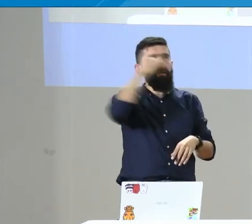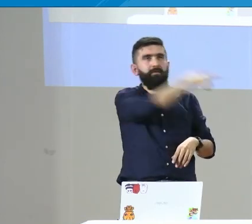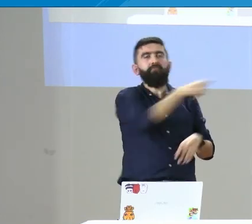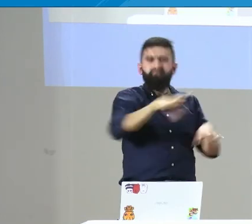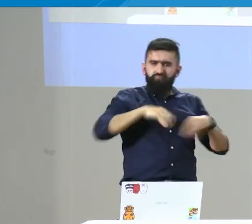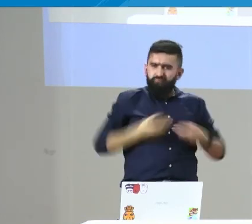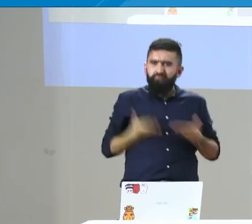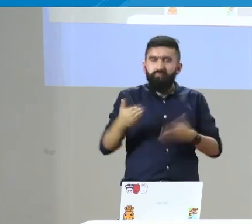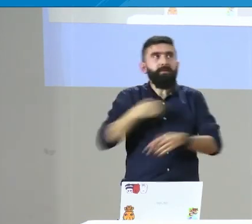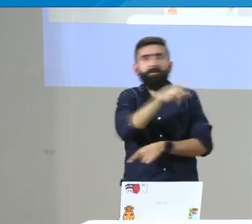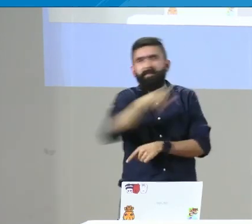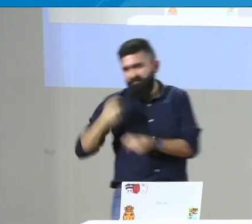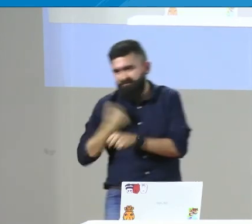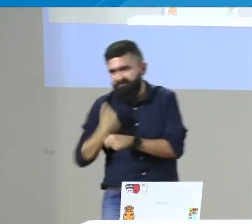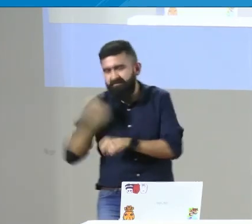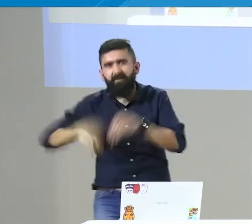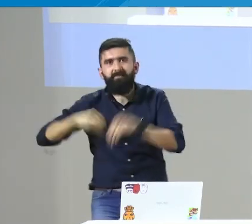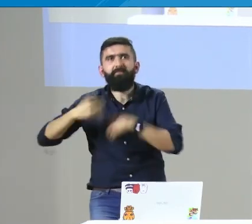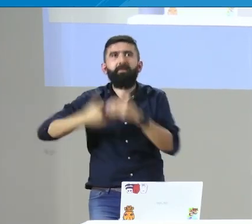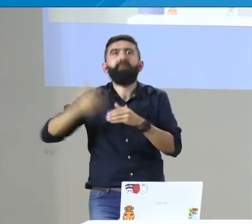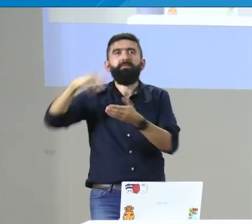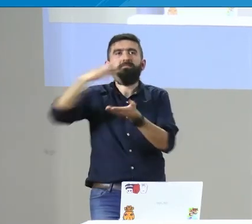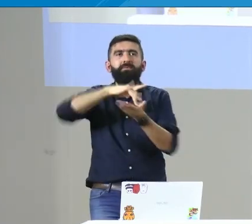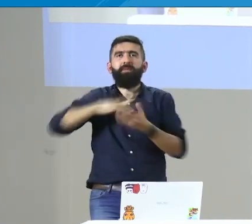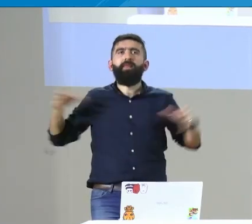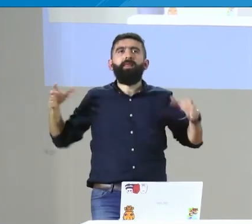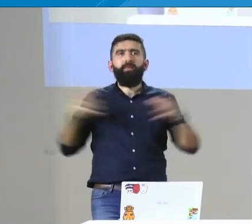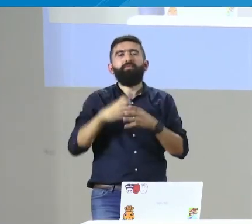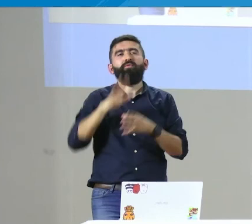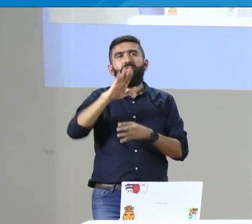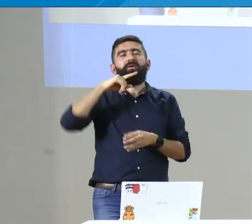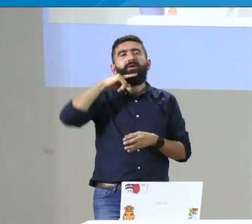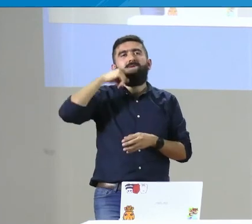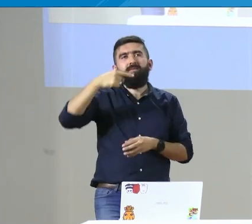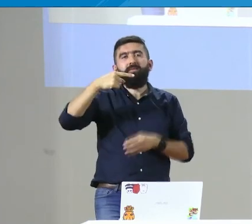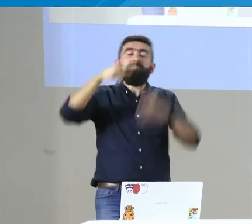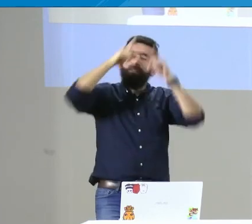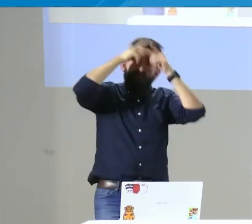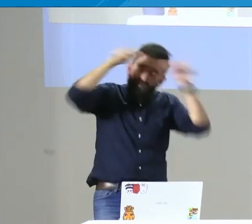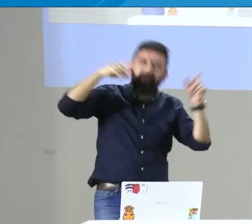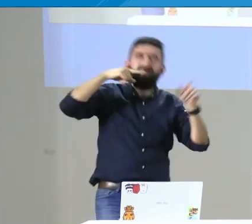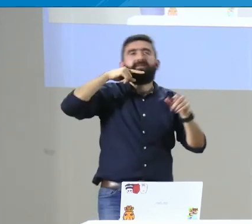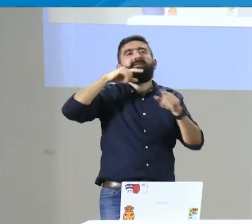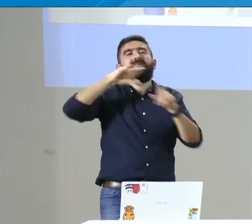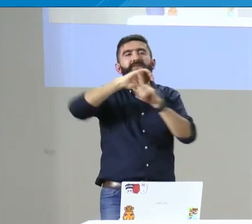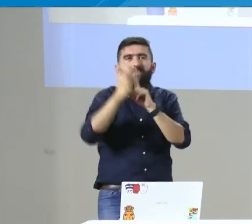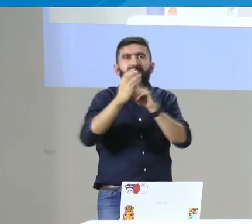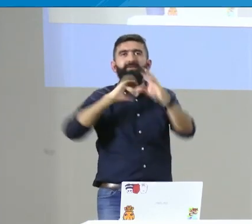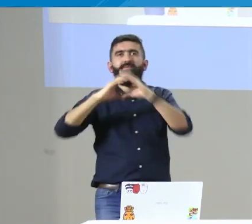Entonces, también debemos darle unos agradecimientos importantes a la directora Natalia Martínez,